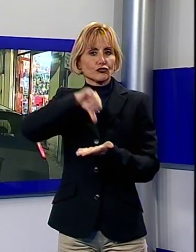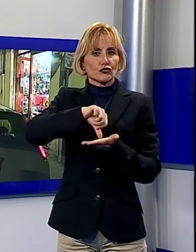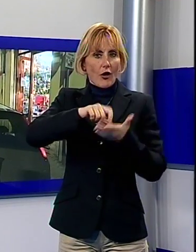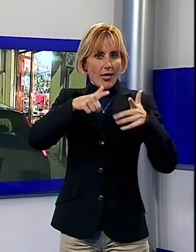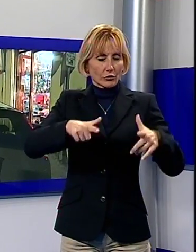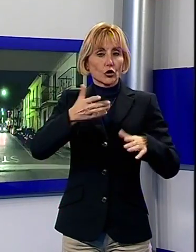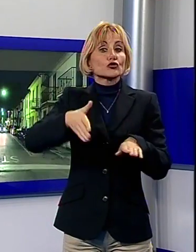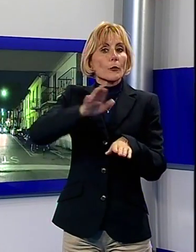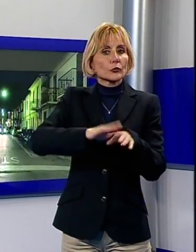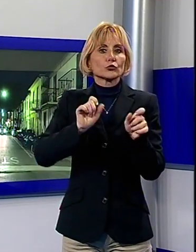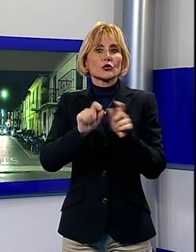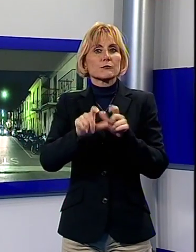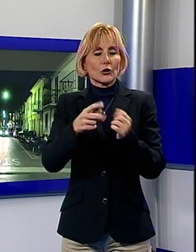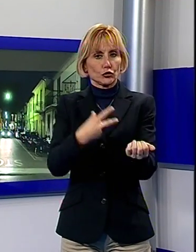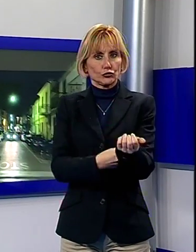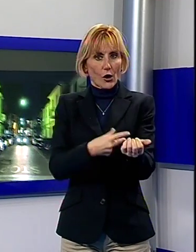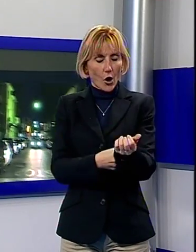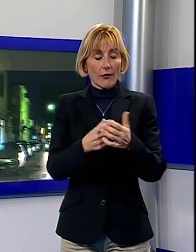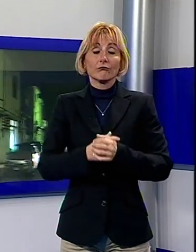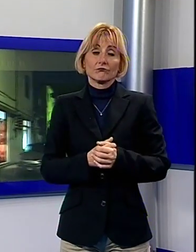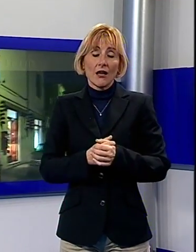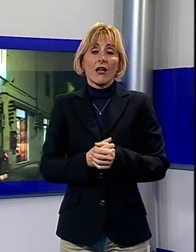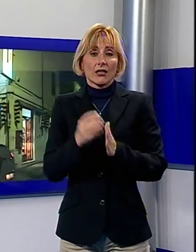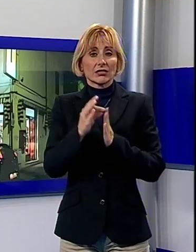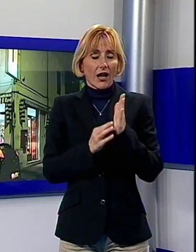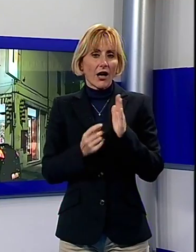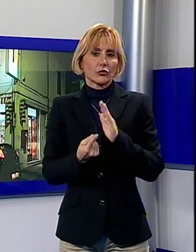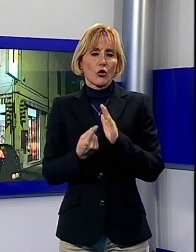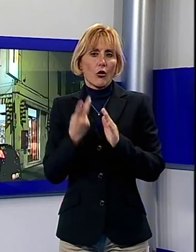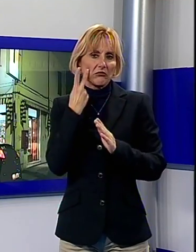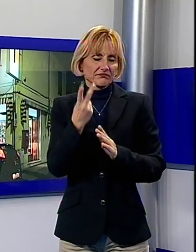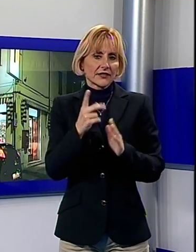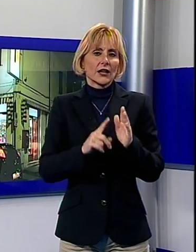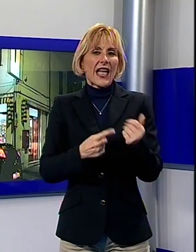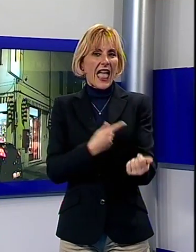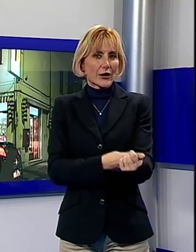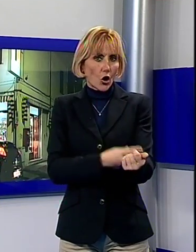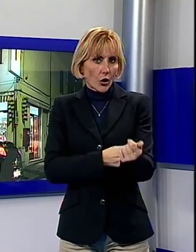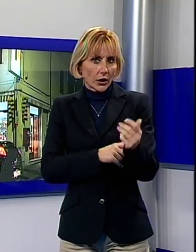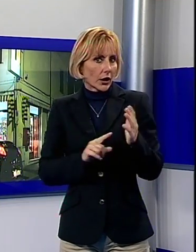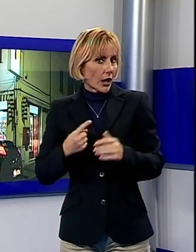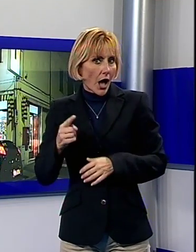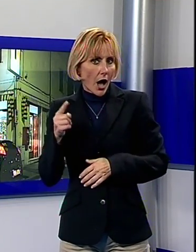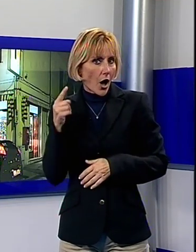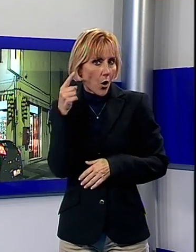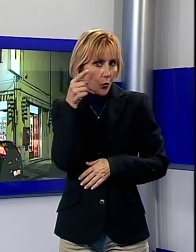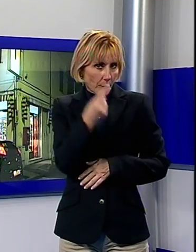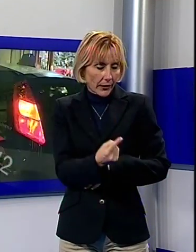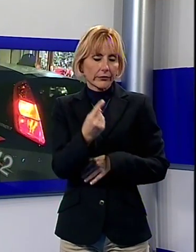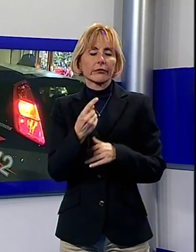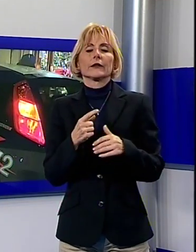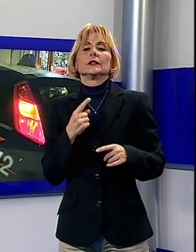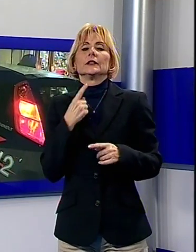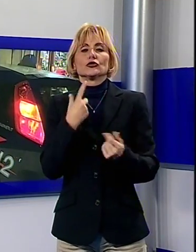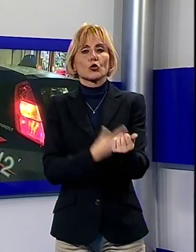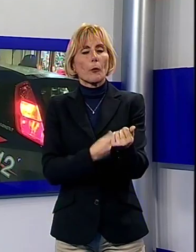fronte dello spaccio, il dato che tristemente emerge l'aumento dello spaccio di eroina in linea con la tendenza nazionale, stupefacente